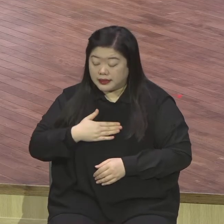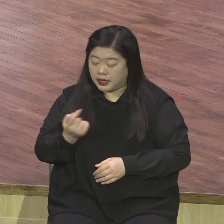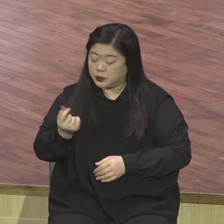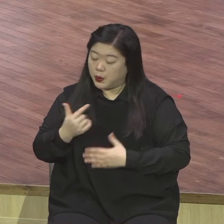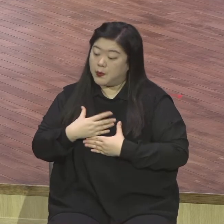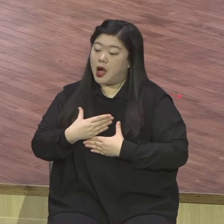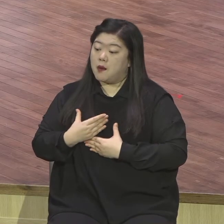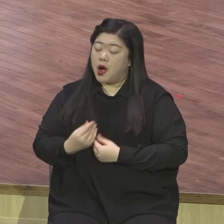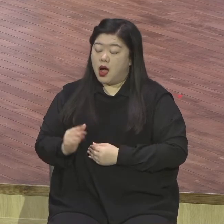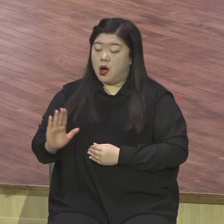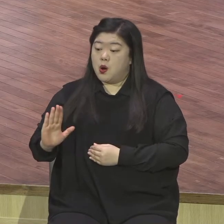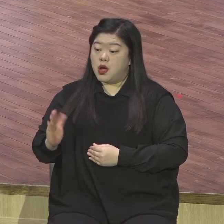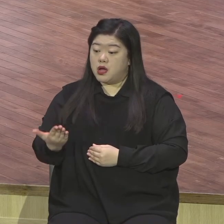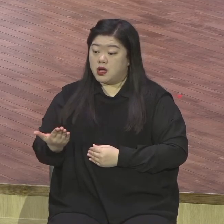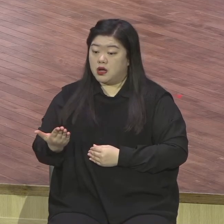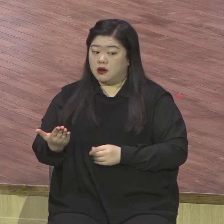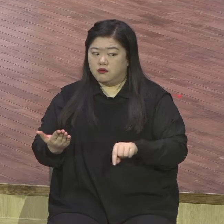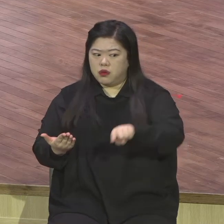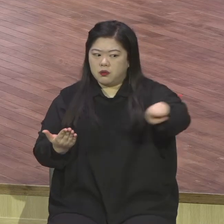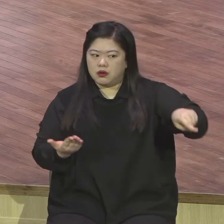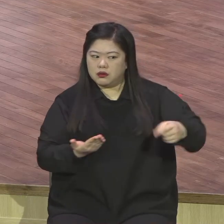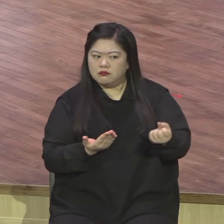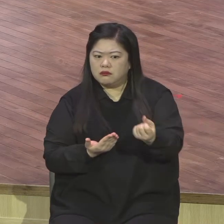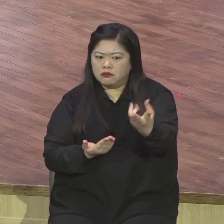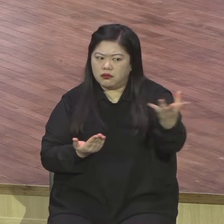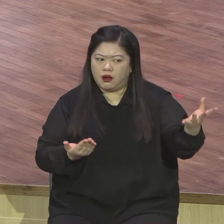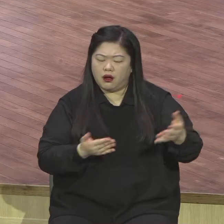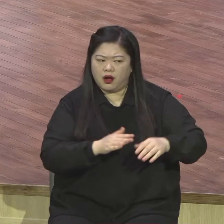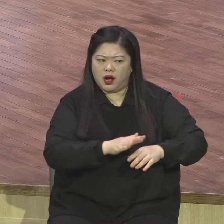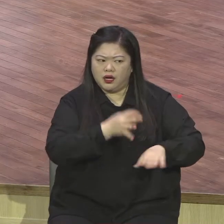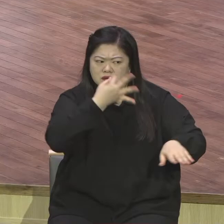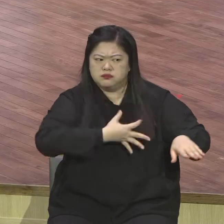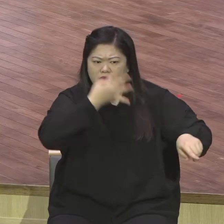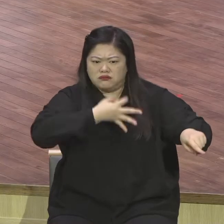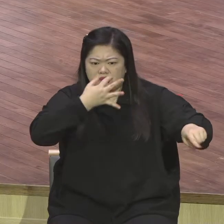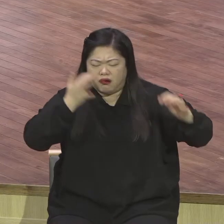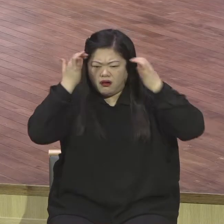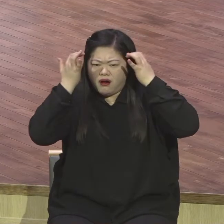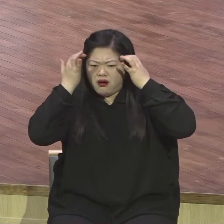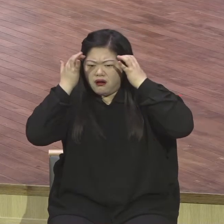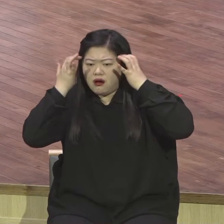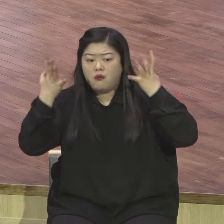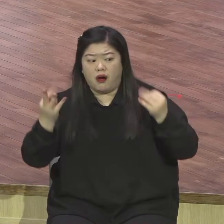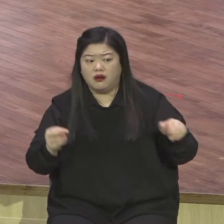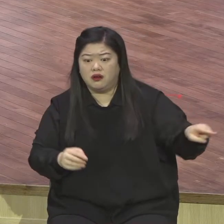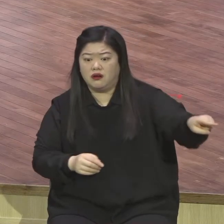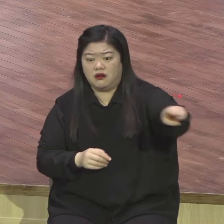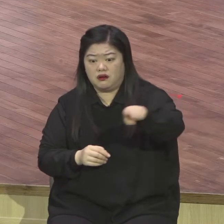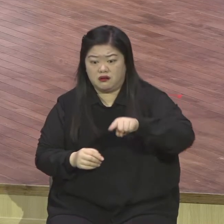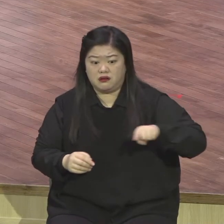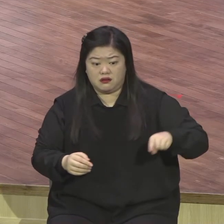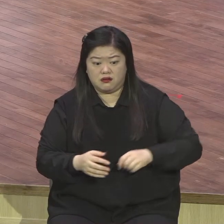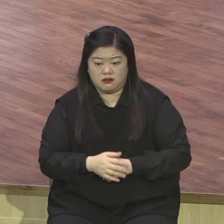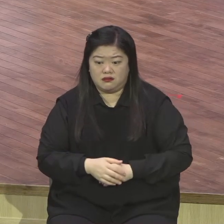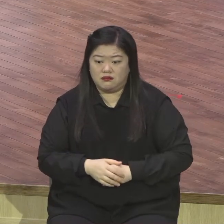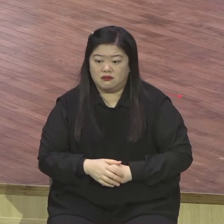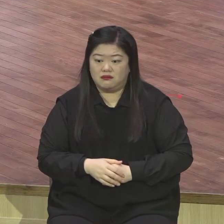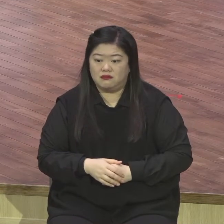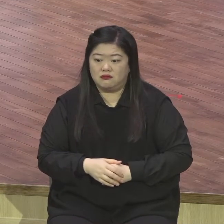성도들 중에 있어요. 풍랑을 만나서 살고 싶지도 않는 죽고